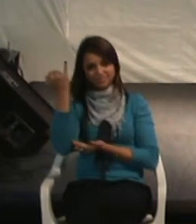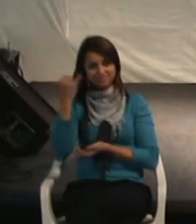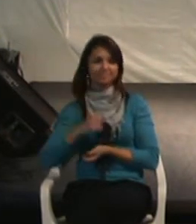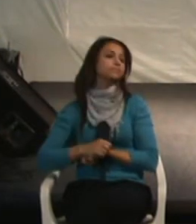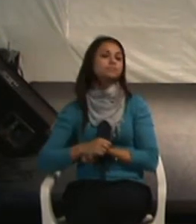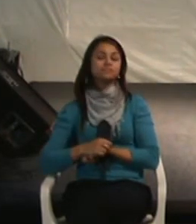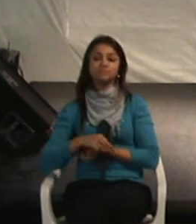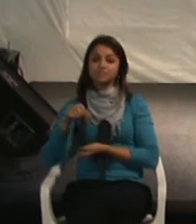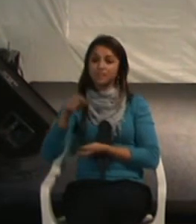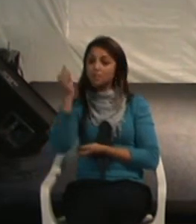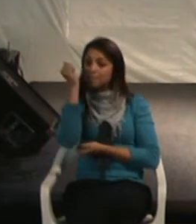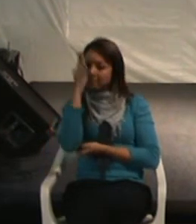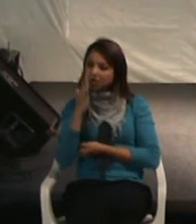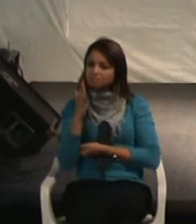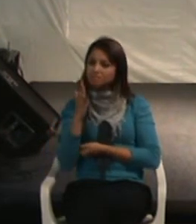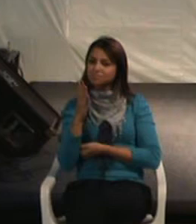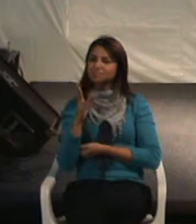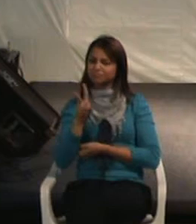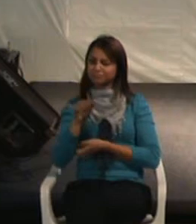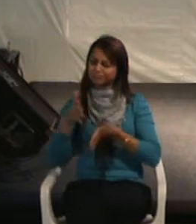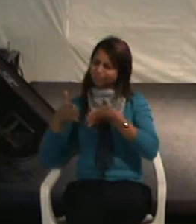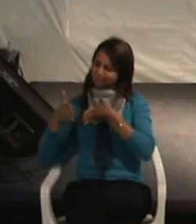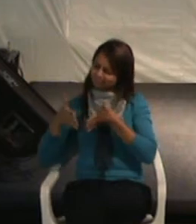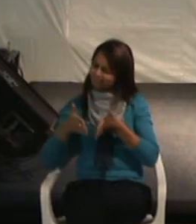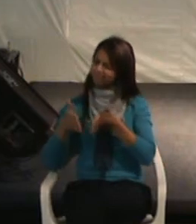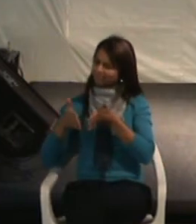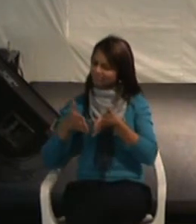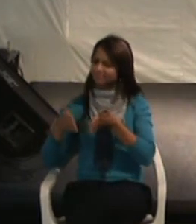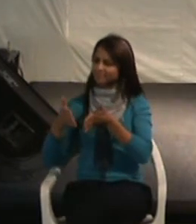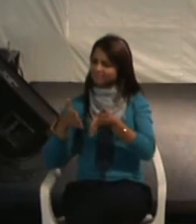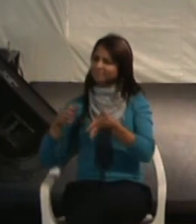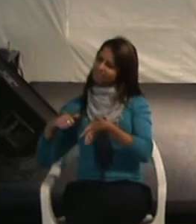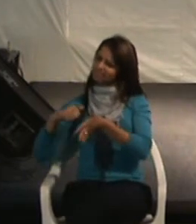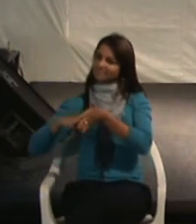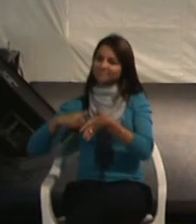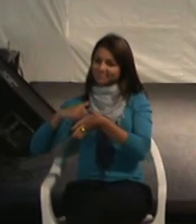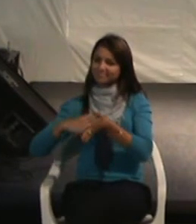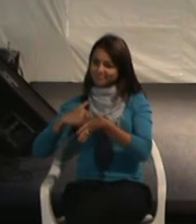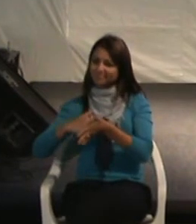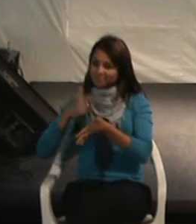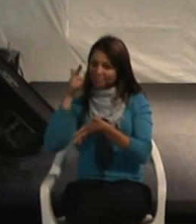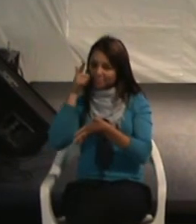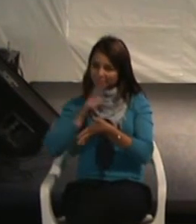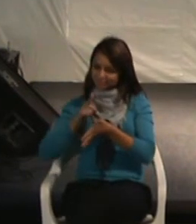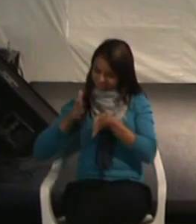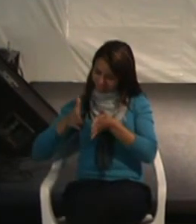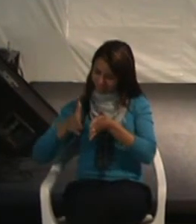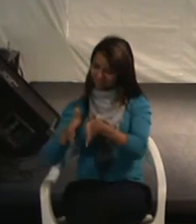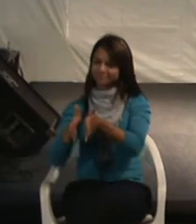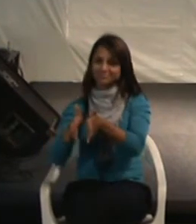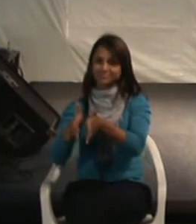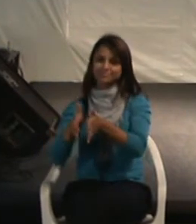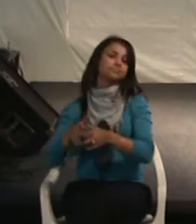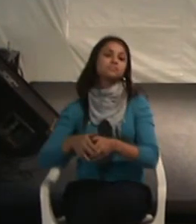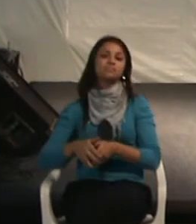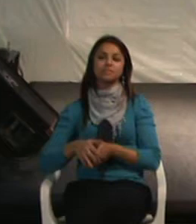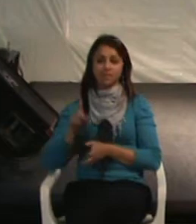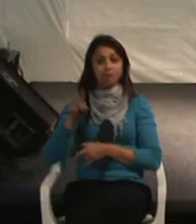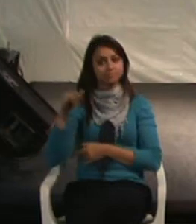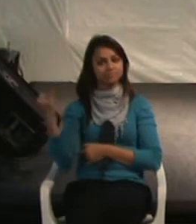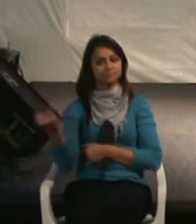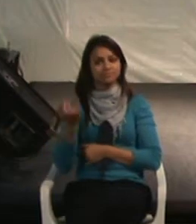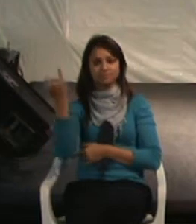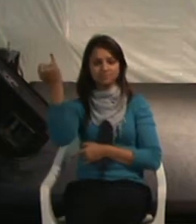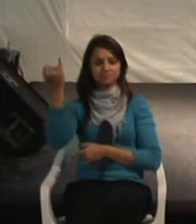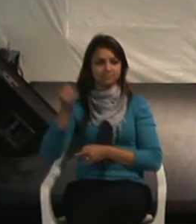E o Brasil caminha para este, neste sentido, nesta direção. Isso é muito